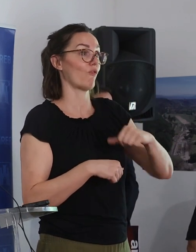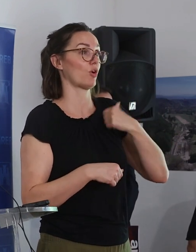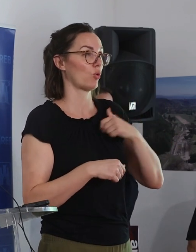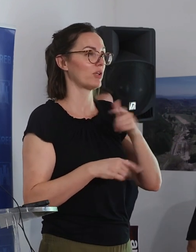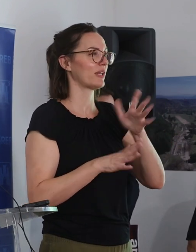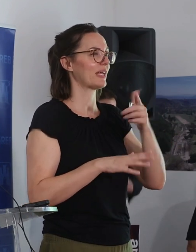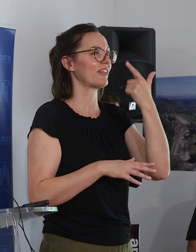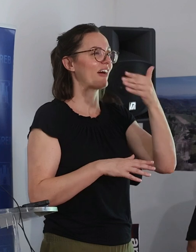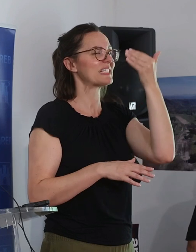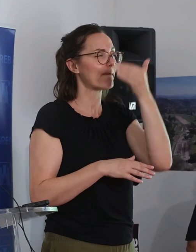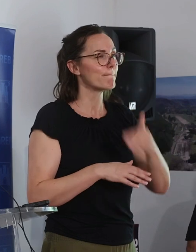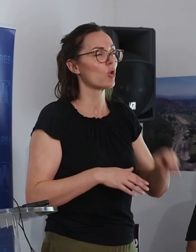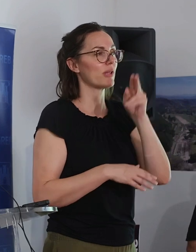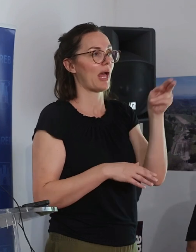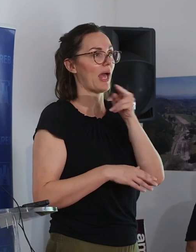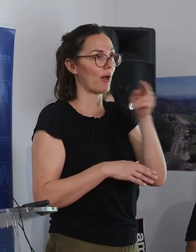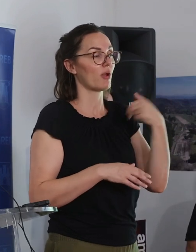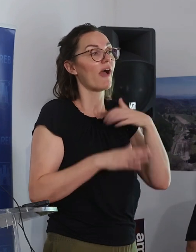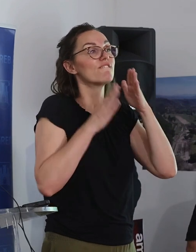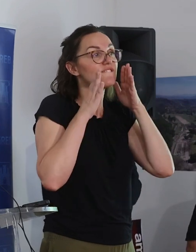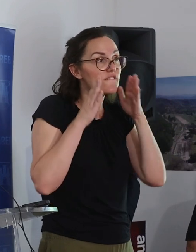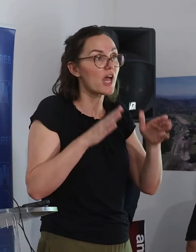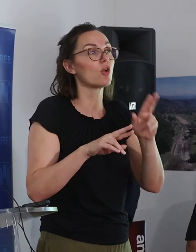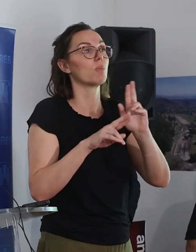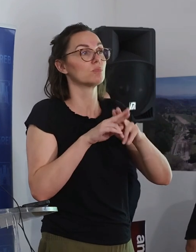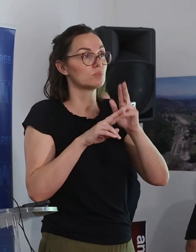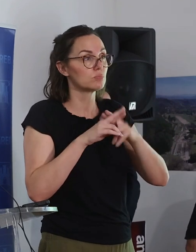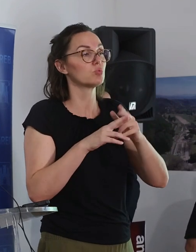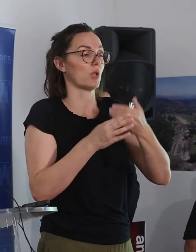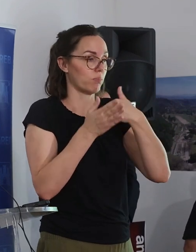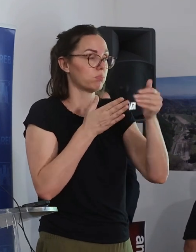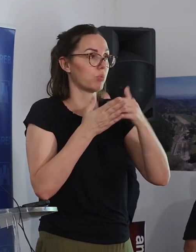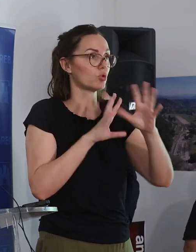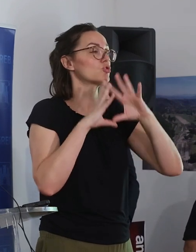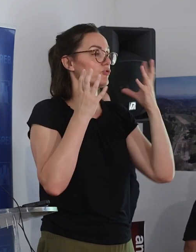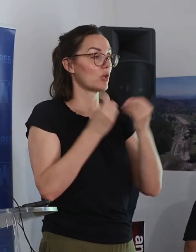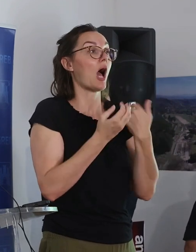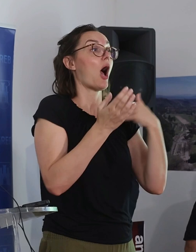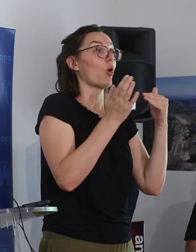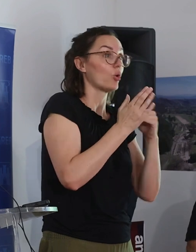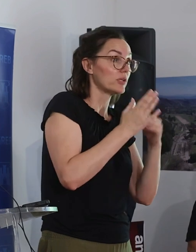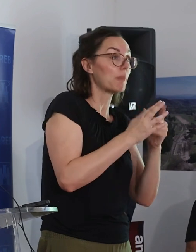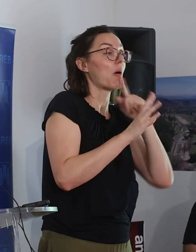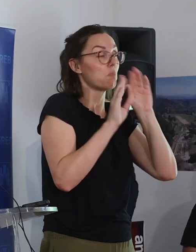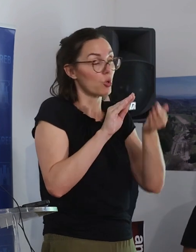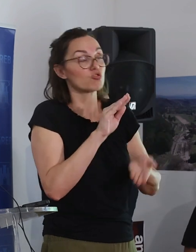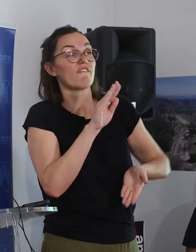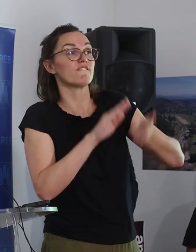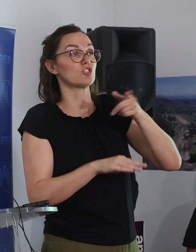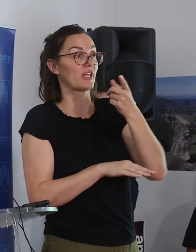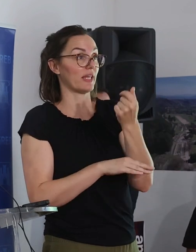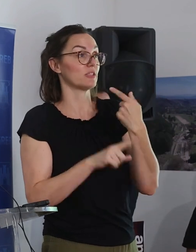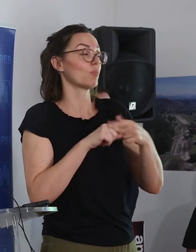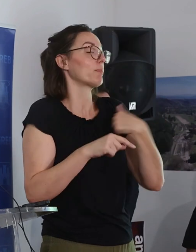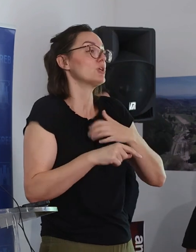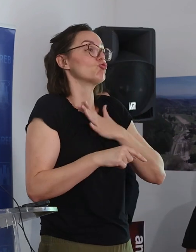godine nekakve 20 milijuna evora predviđeno i vjerujemo da će se realizirati cijeli taj iznos ako treba. U Rebalnosti ćemo i povećati taj iznos jer nam